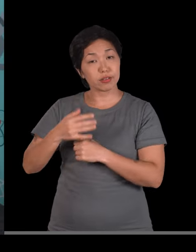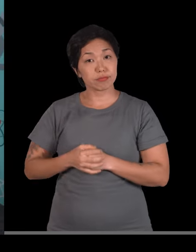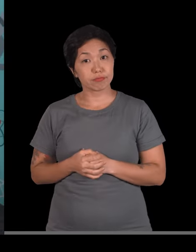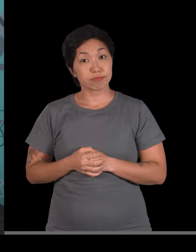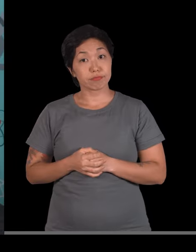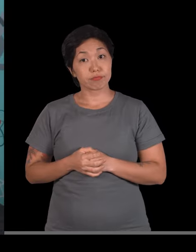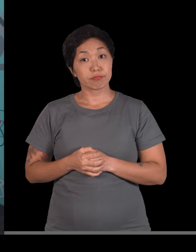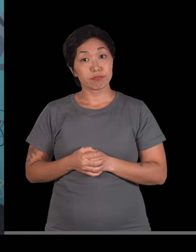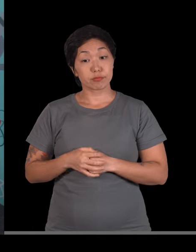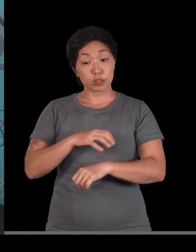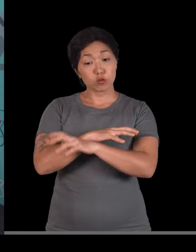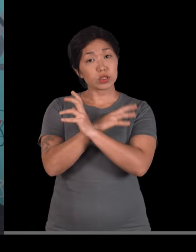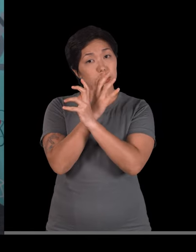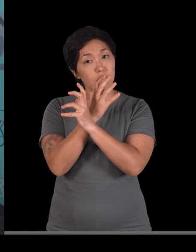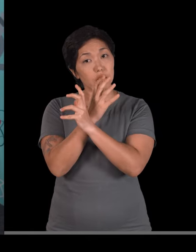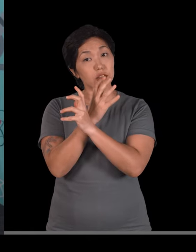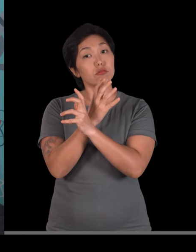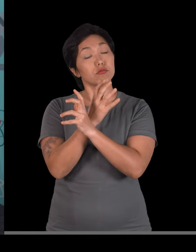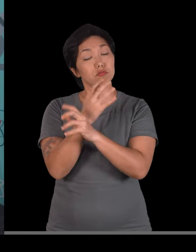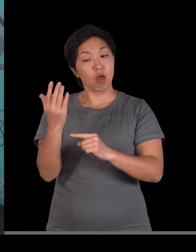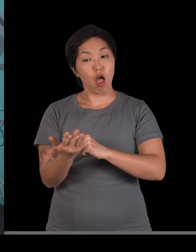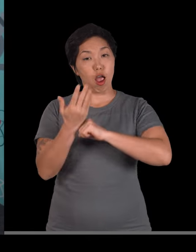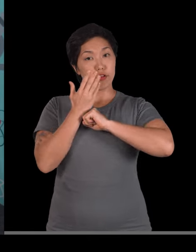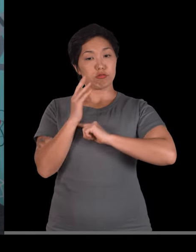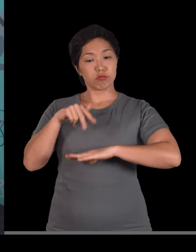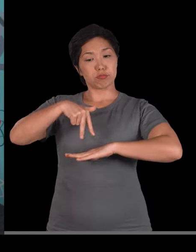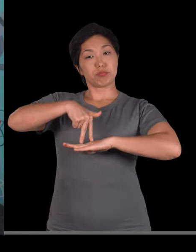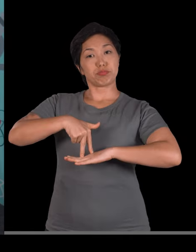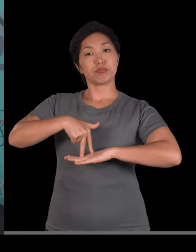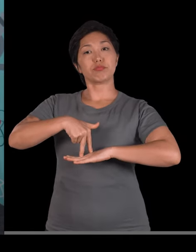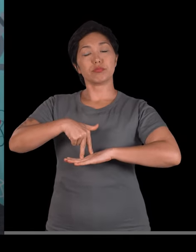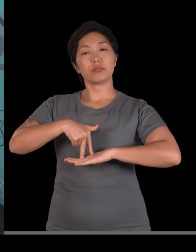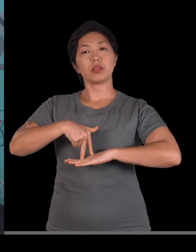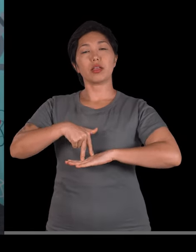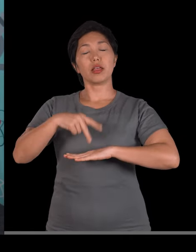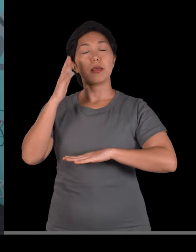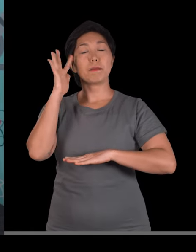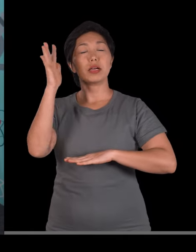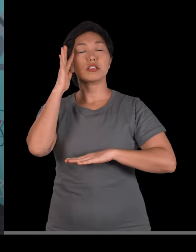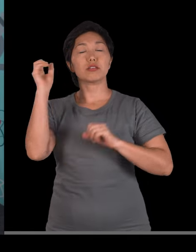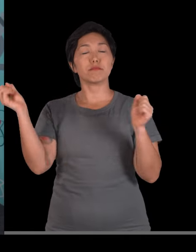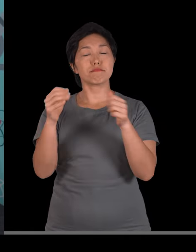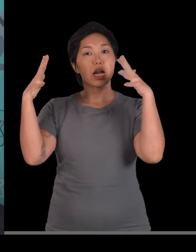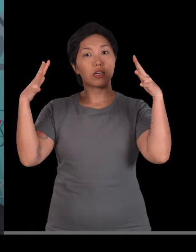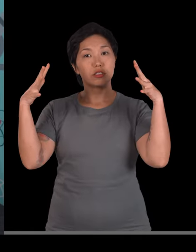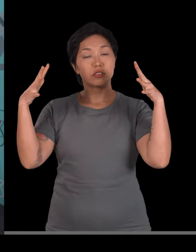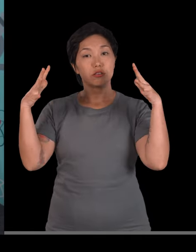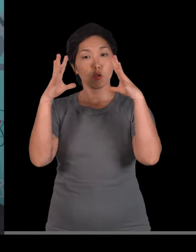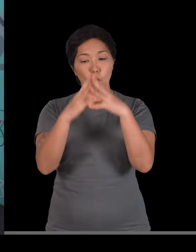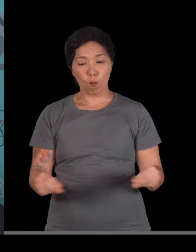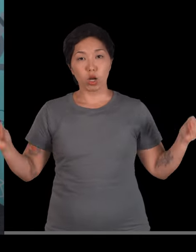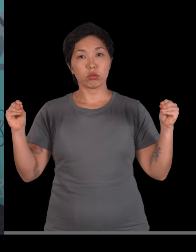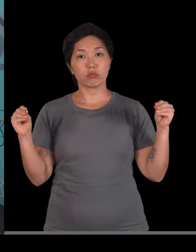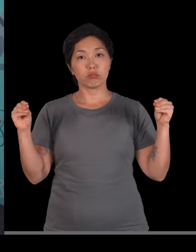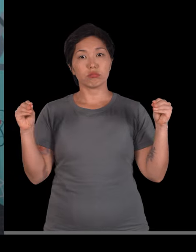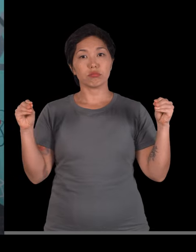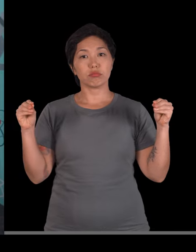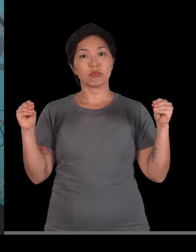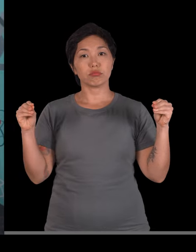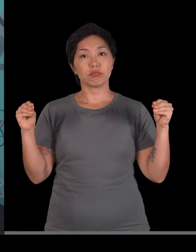Que o esqueleto, ele vai tá dando a sustentação pro nosso corpo. Imagina que num passe de mágica, todos os